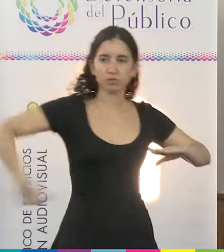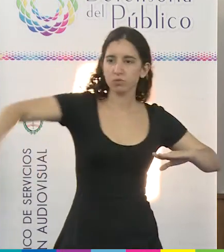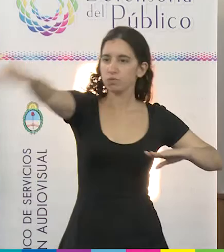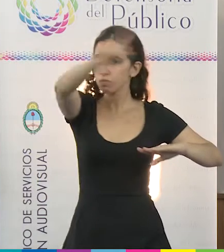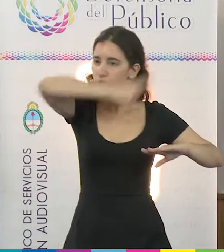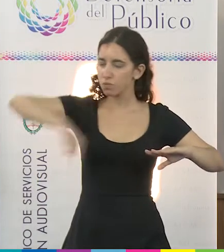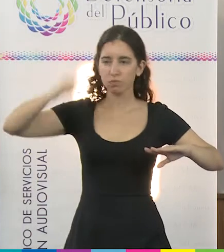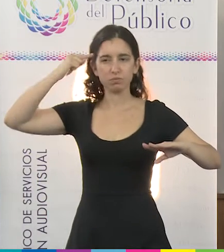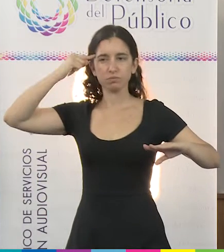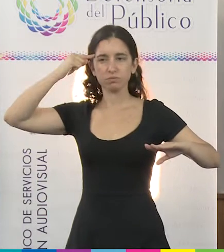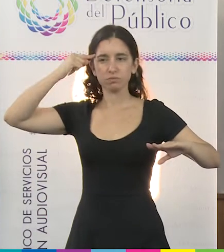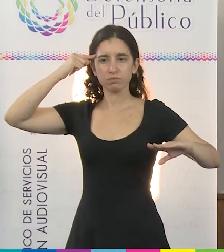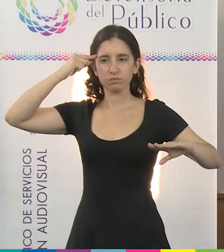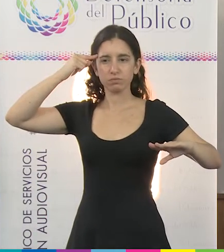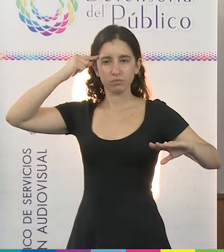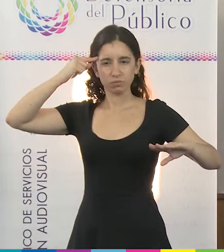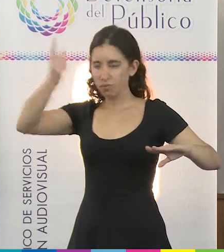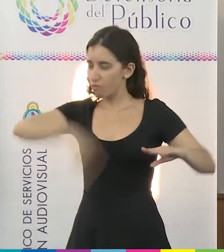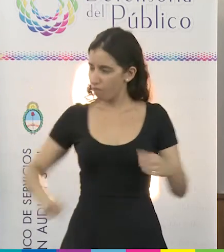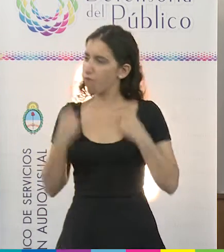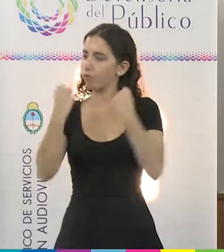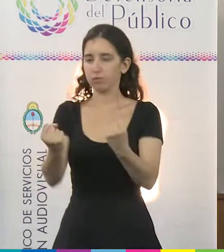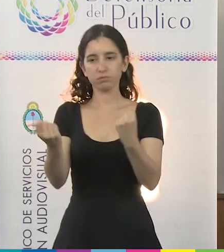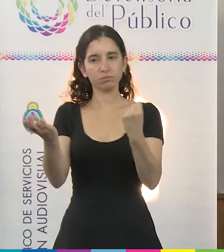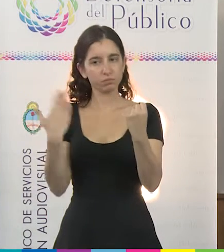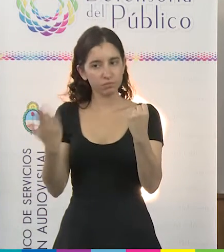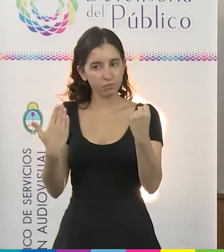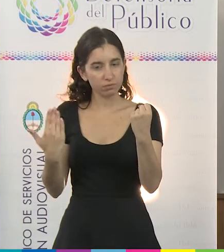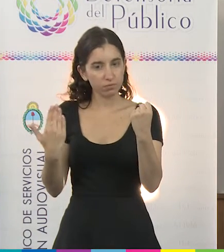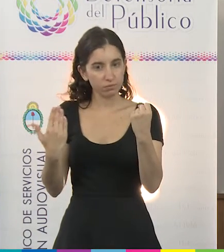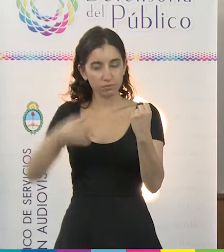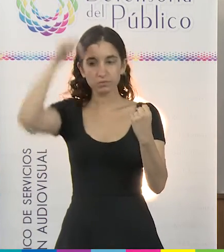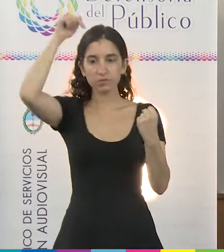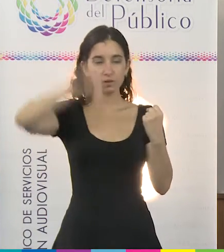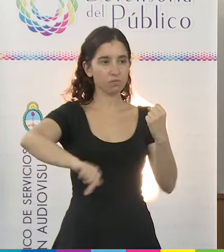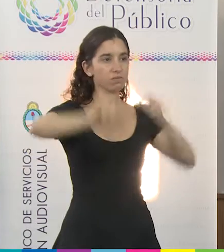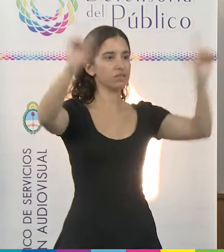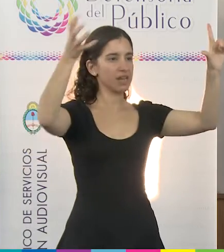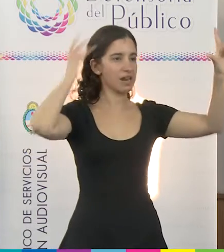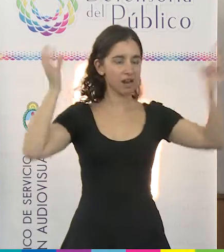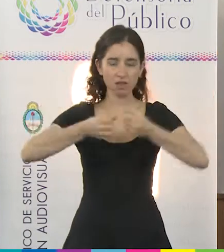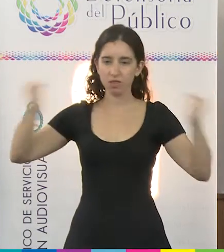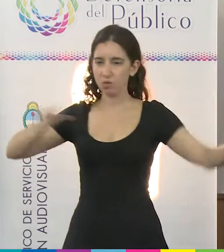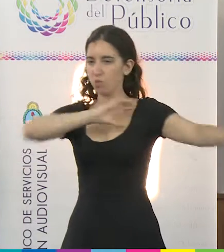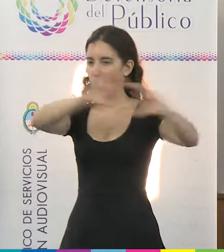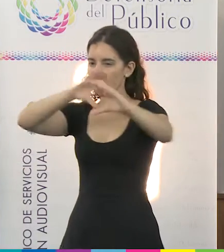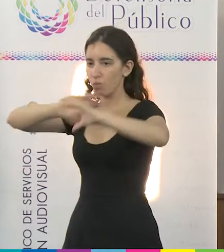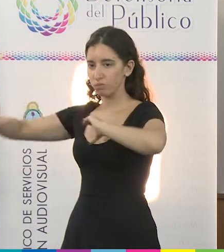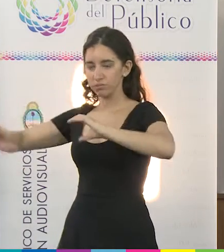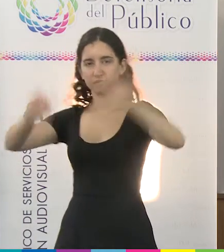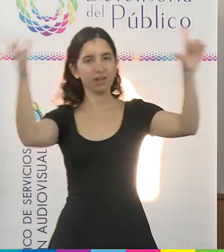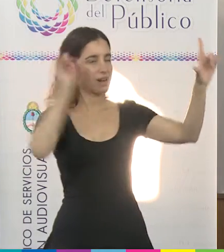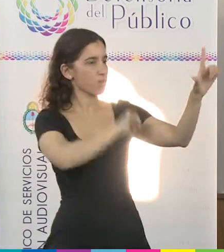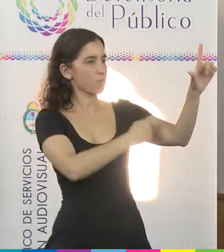tenemos que entender que podríamos poner un gran esfuerzo en la era de las comunicaciones los medios hegemónicos nos imponen